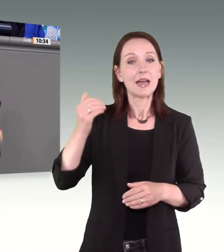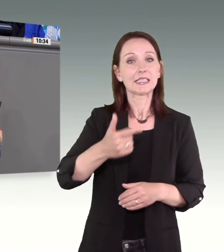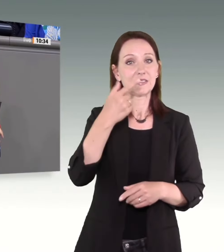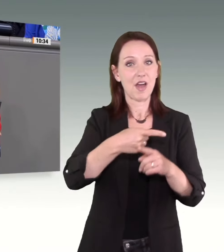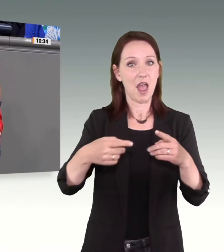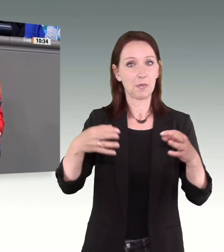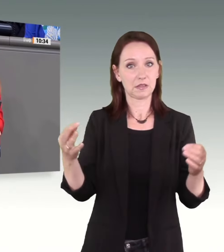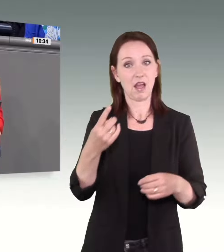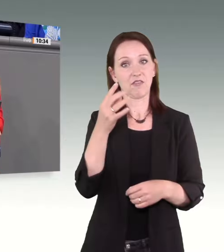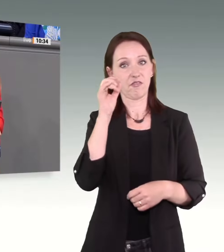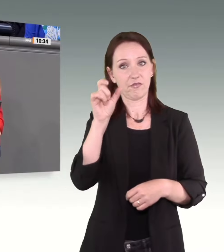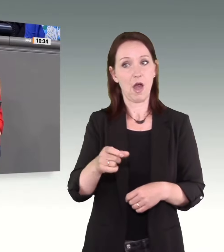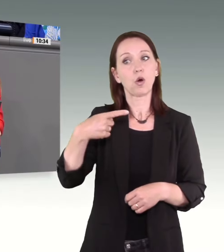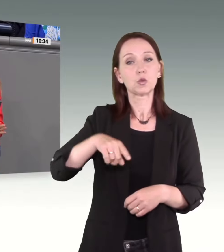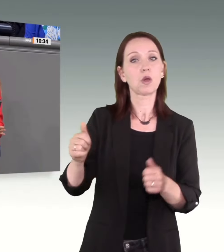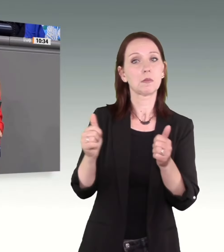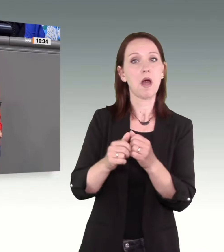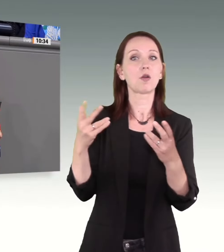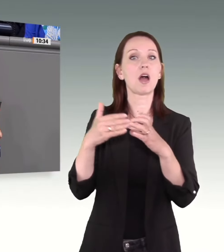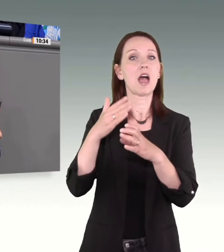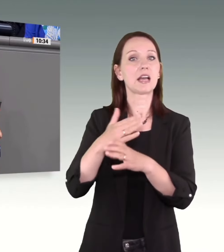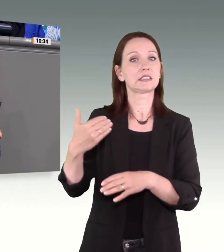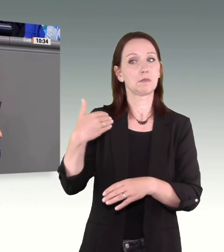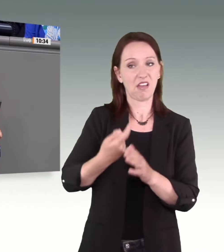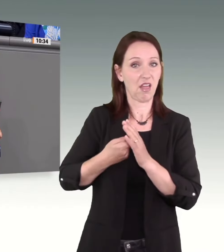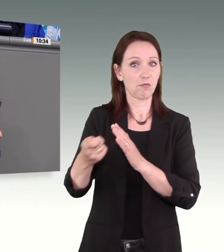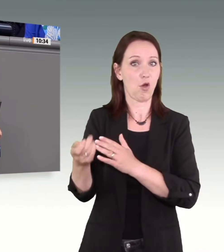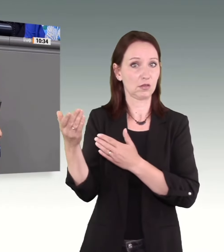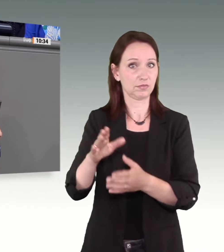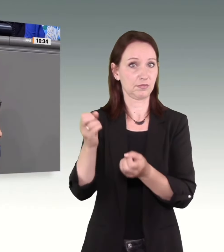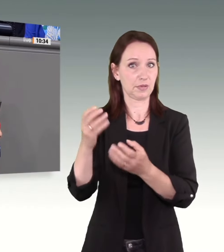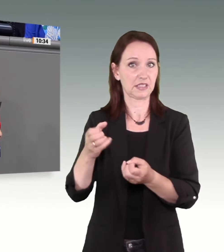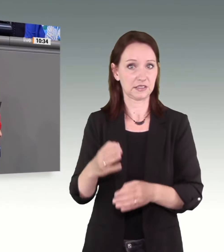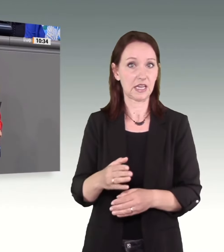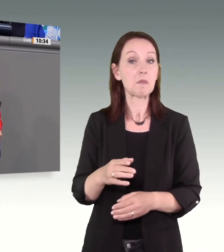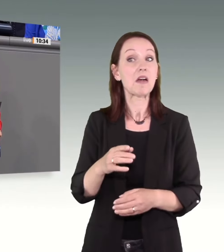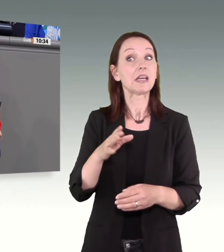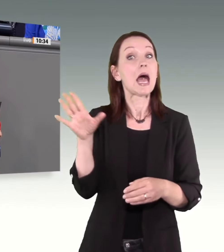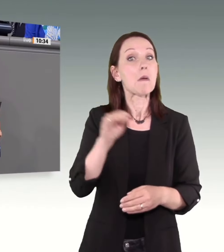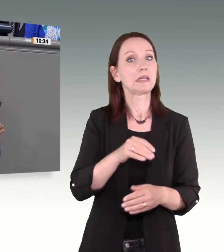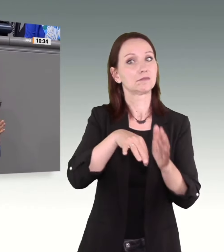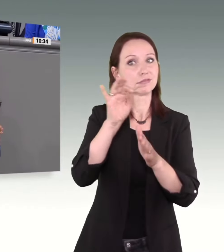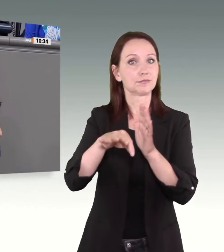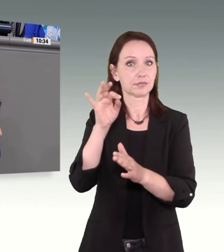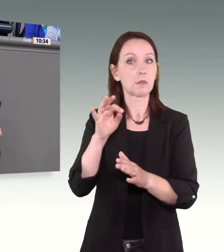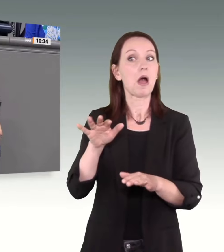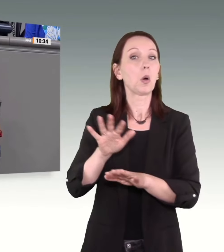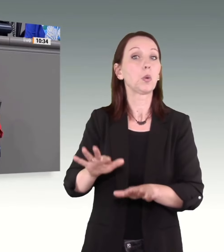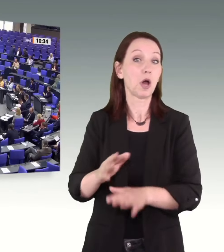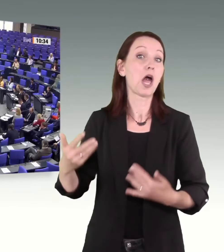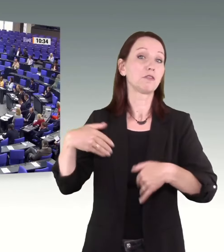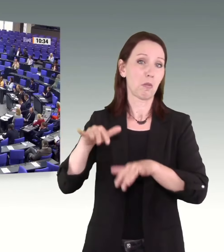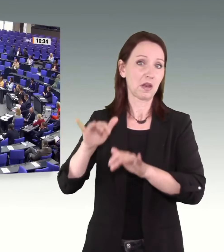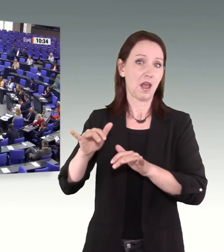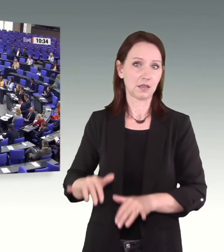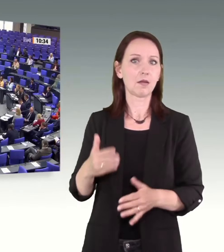ist deutlich größer. Daher kann man das Thema nicht häufig genug auf die Tagesordnung setzen. Das Thema Gewalt gegen